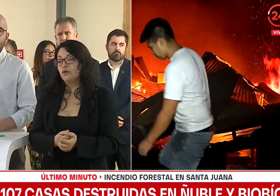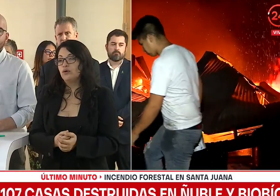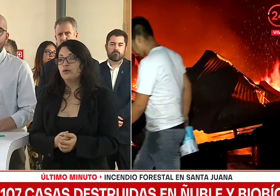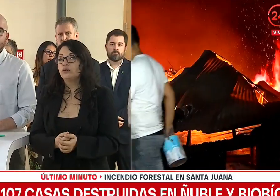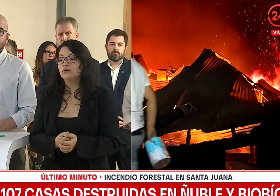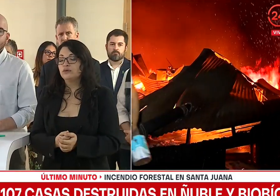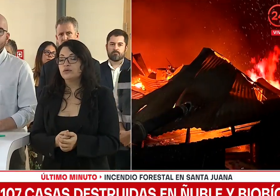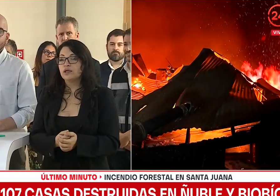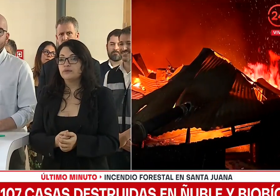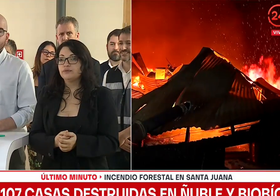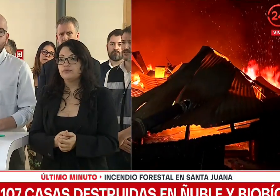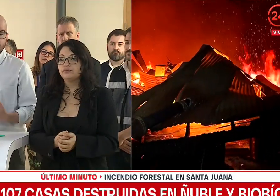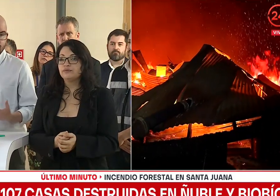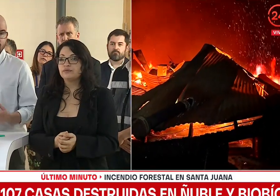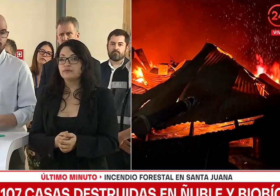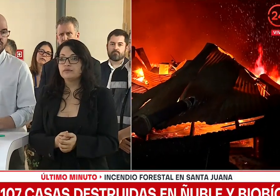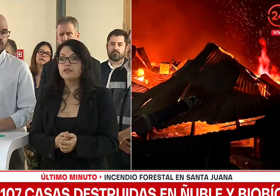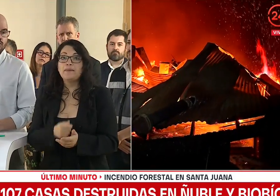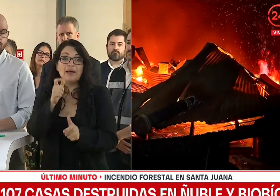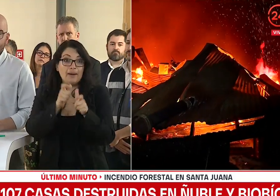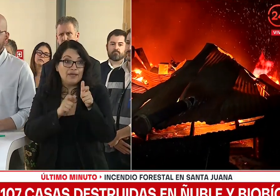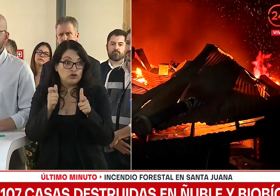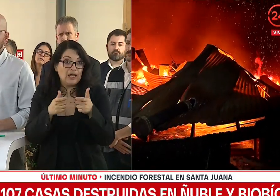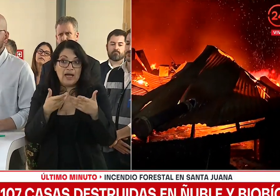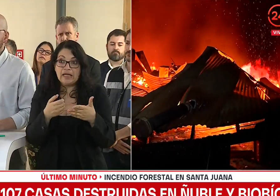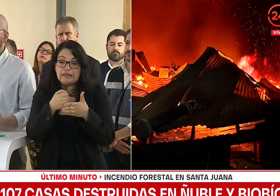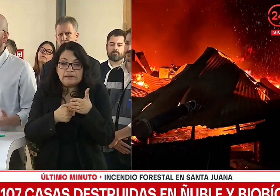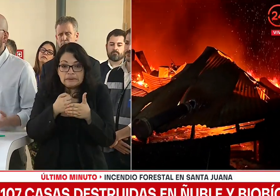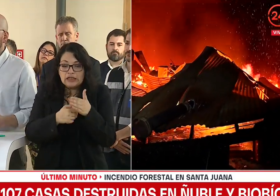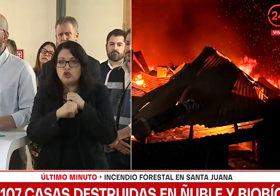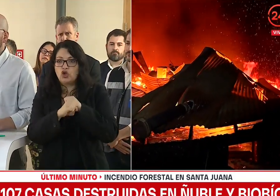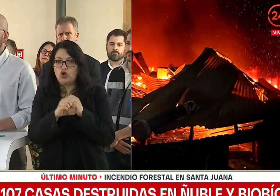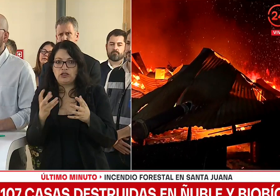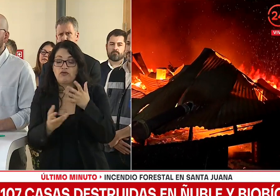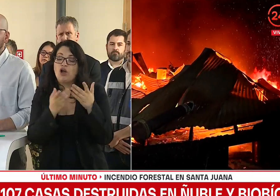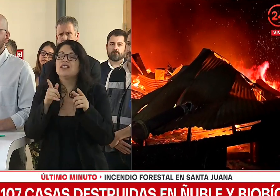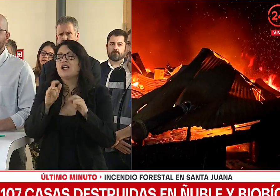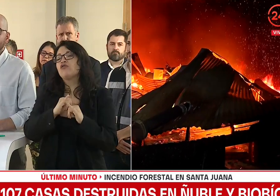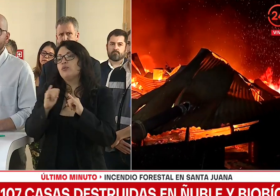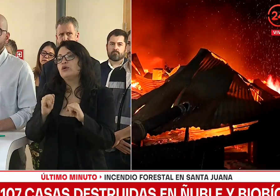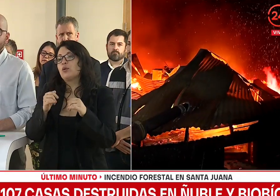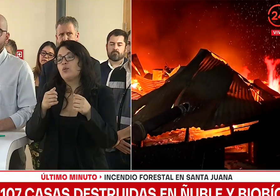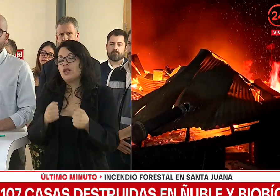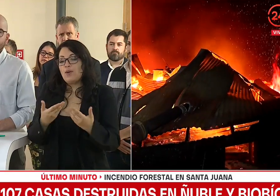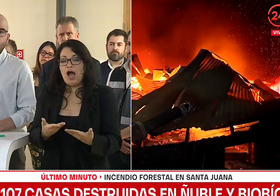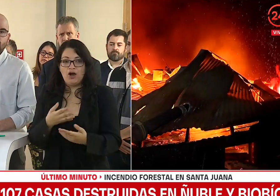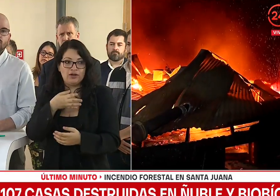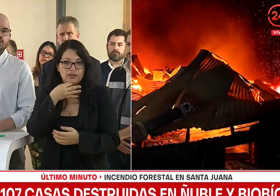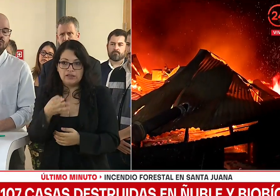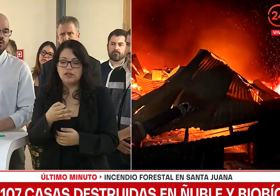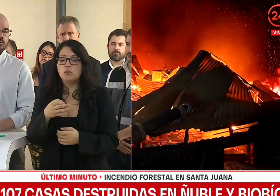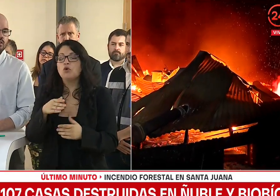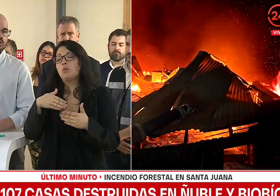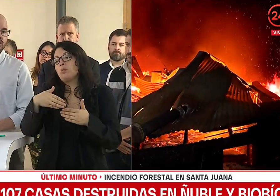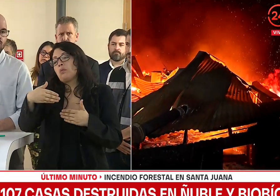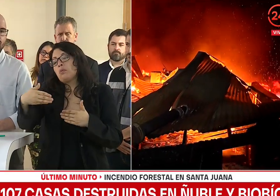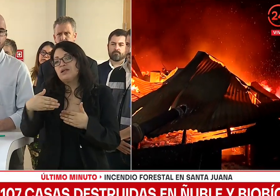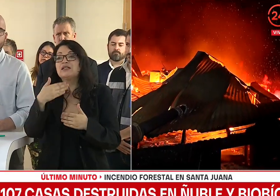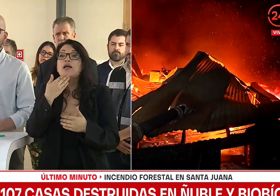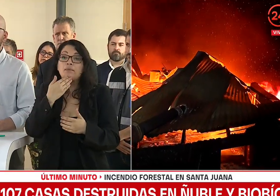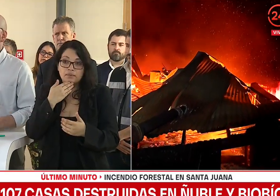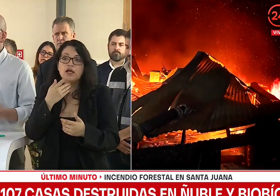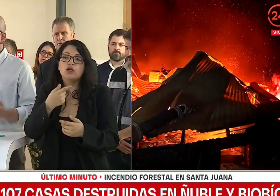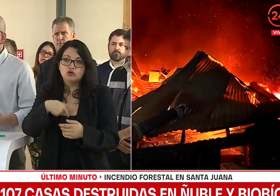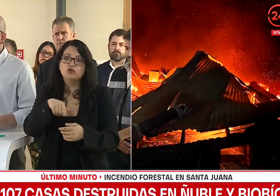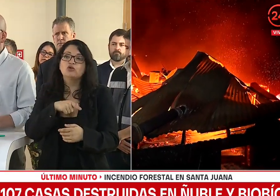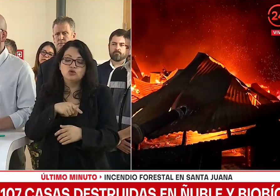combatiendo el fuego. Así que esas son algunas de las informaciones que podemos entregar, y los próximos días probablemente nos estaremos